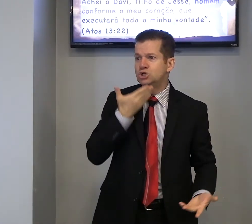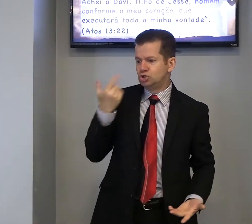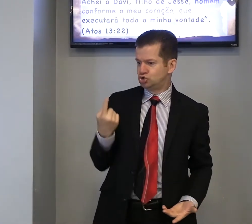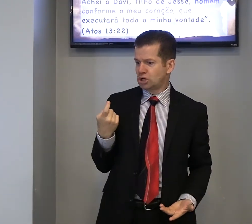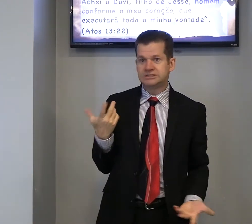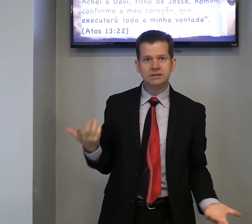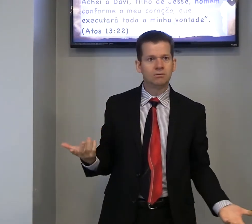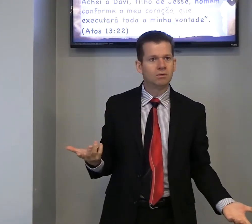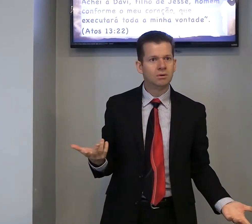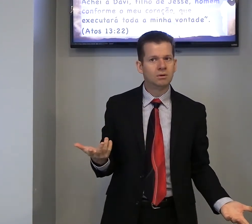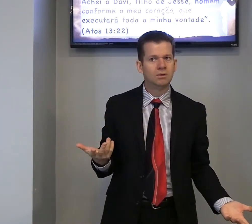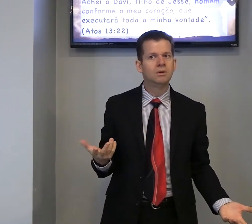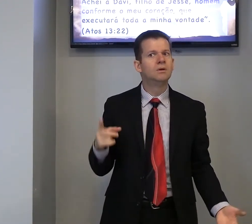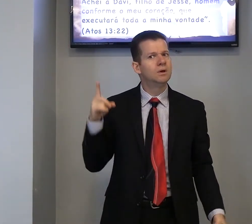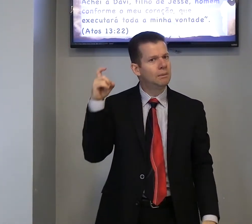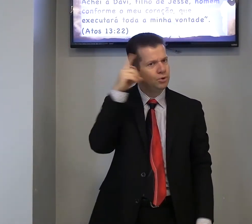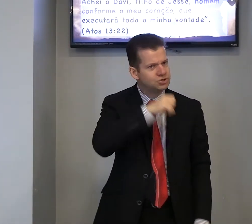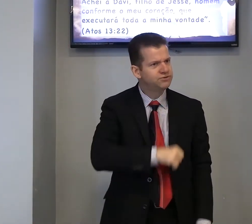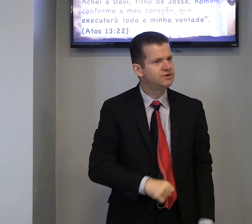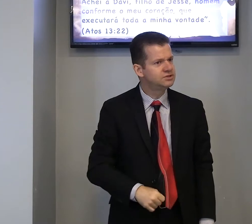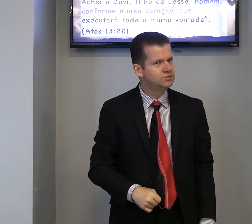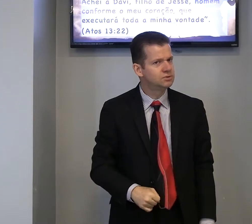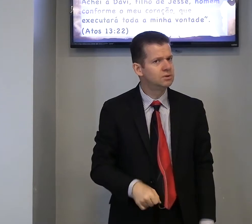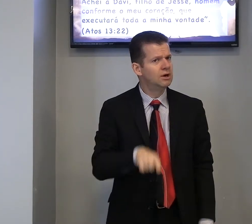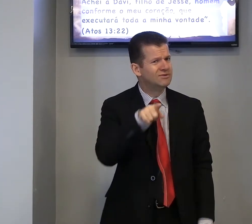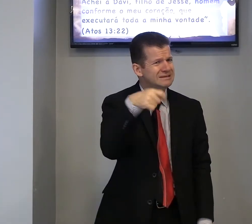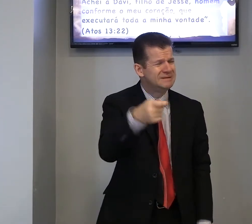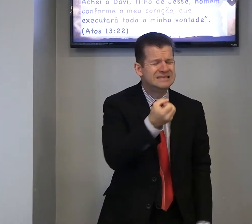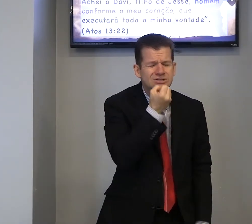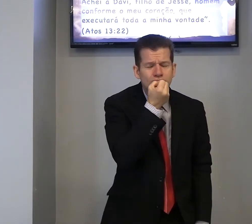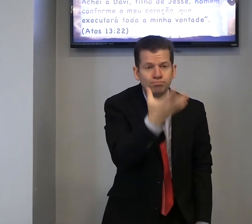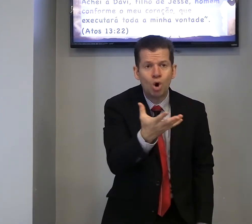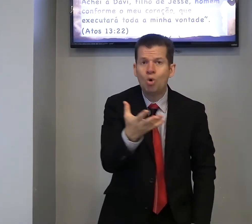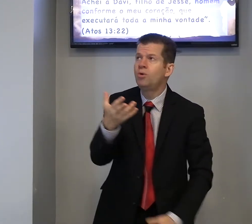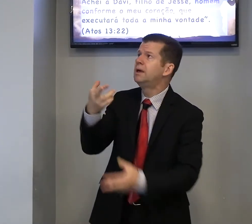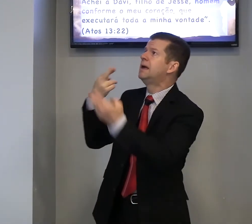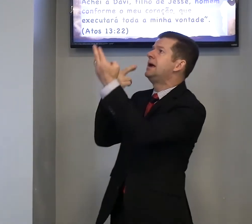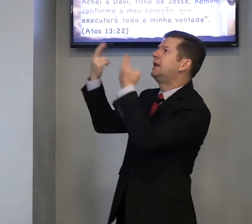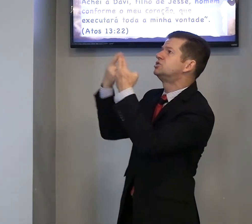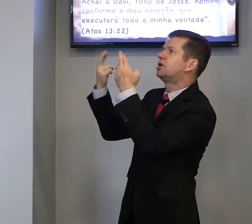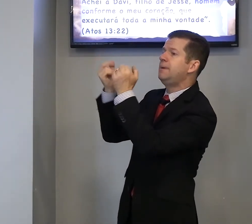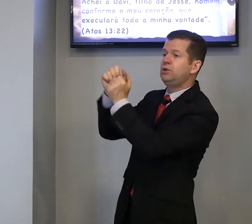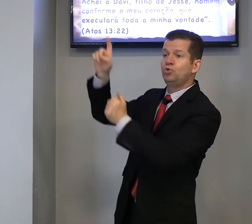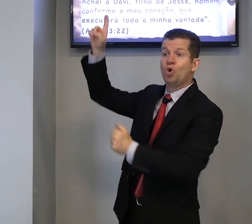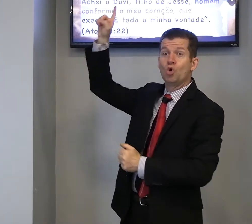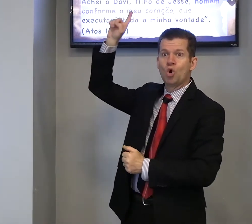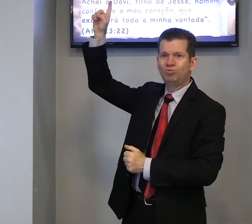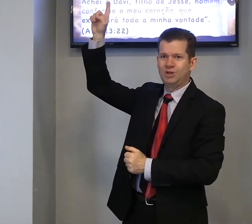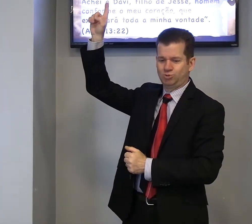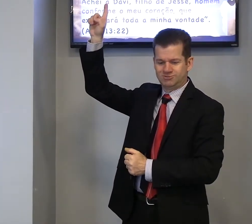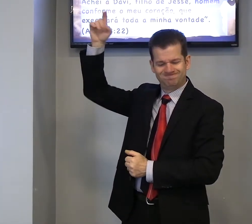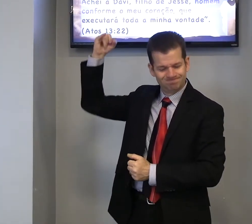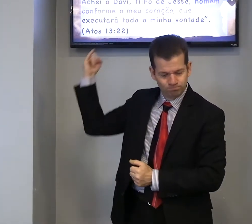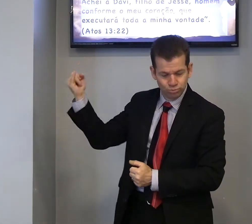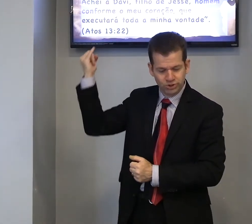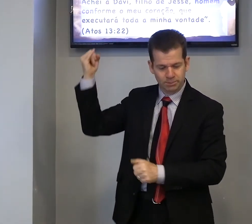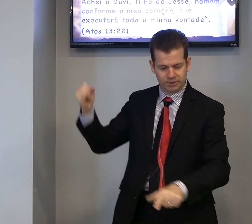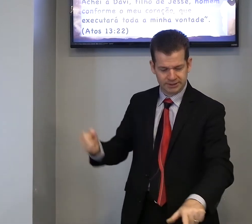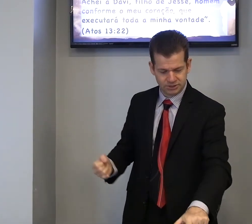sozinho, é muito difícil, você precisa, de um bom, relacionamento, com Deus, muito importante,